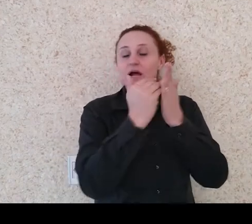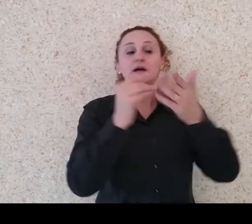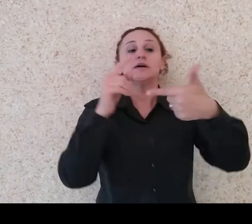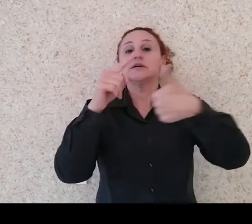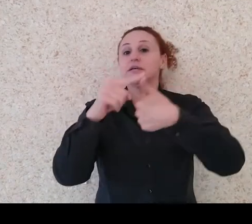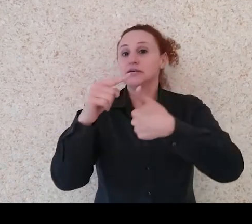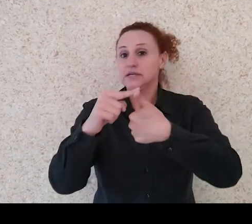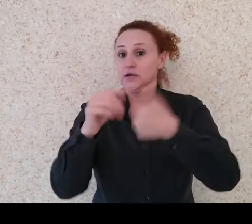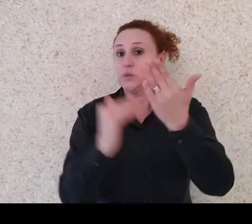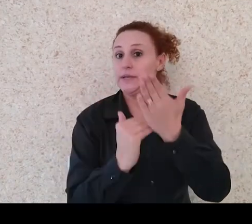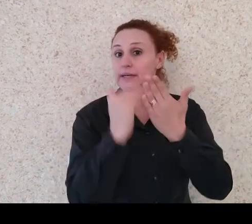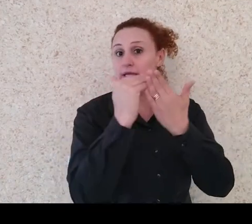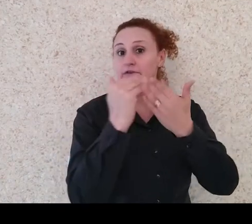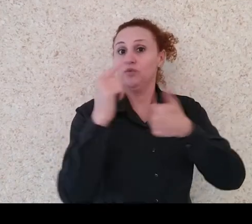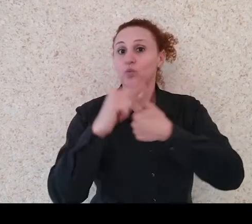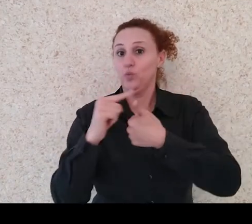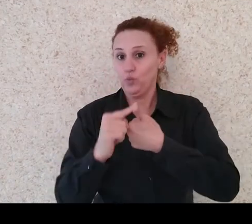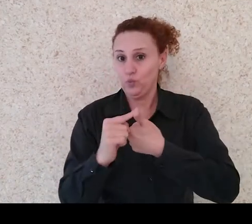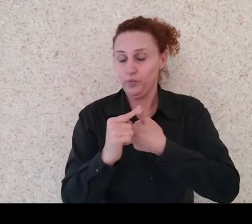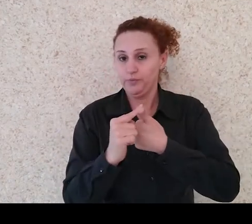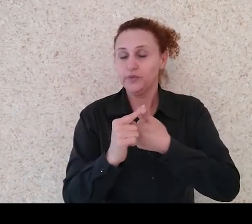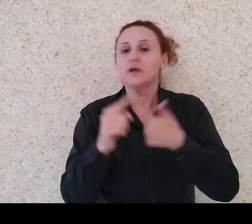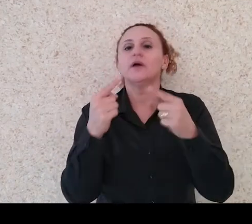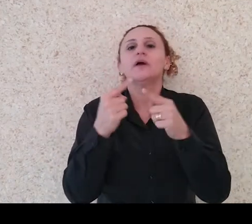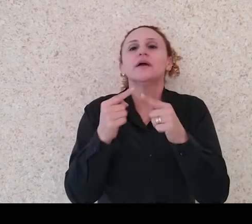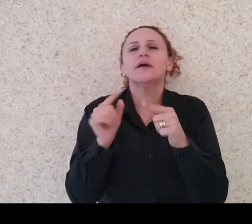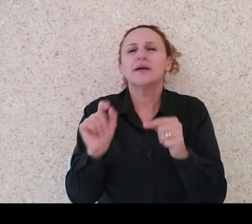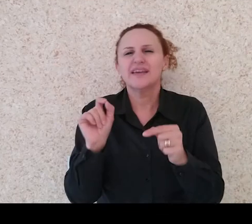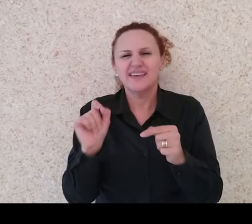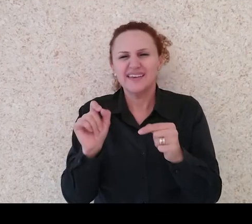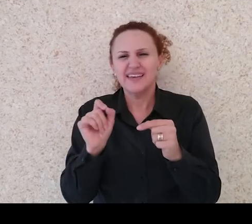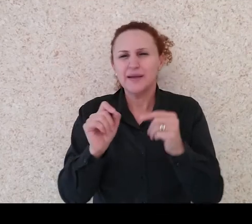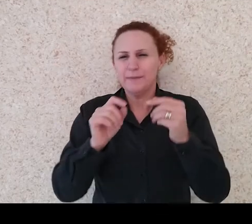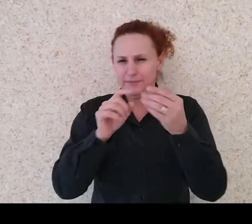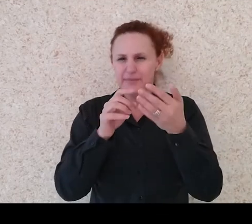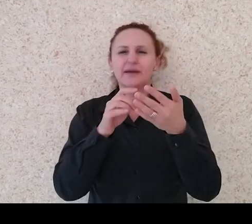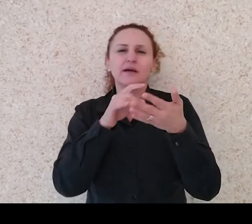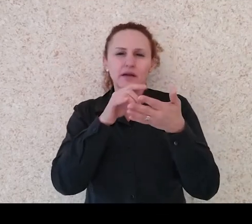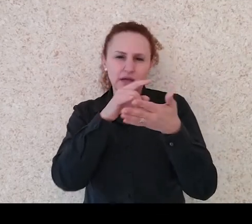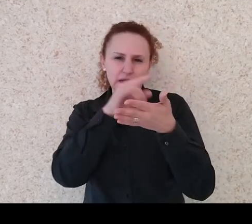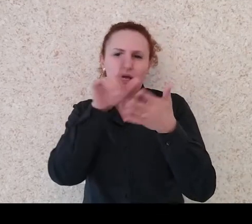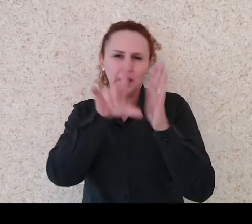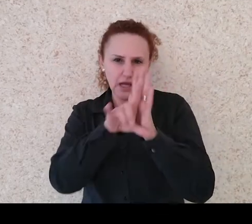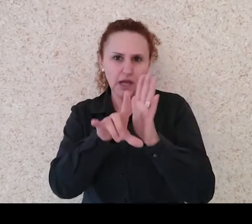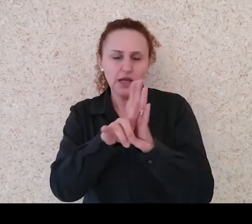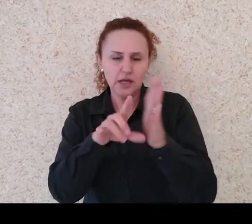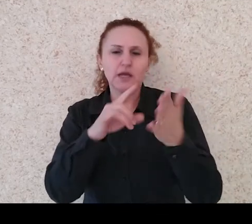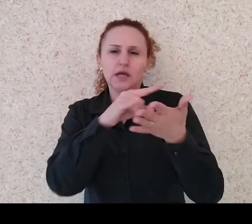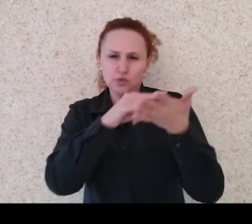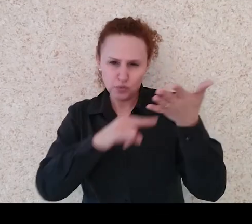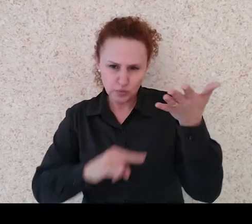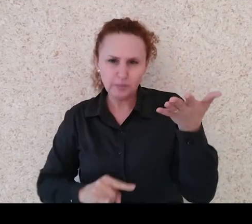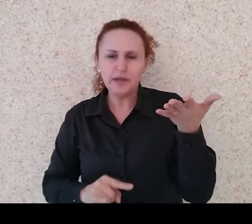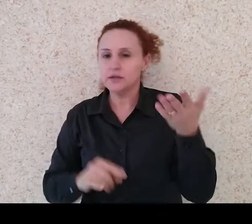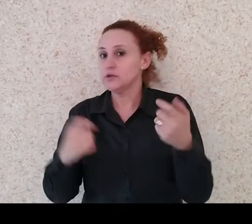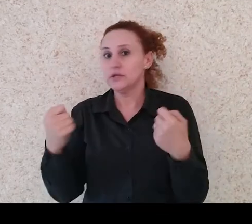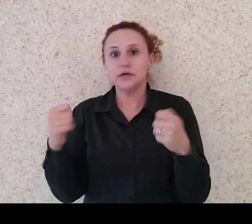que é o nível que, pela resolução, atualmente, ele não precisa voltar a fazer essa banca, se ele recebe essa educação, a